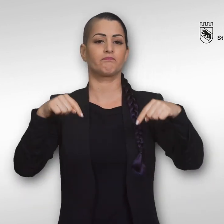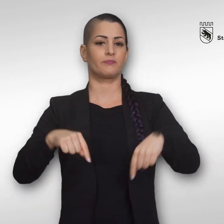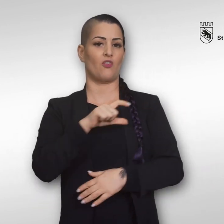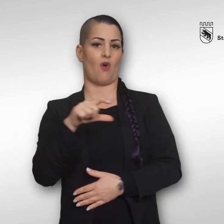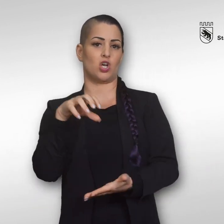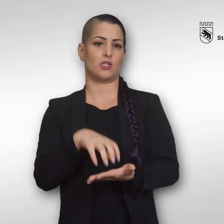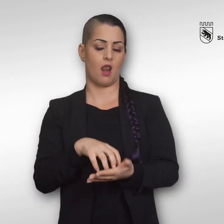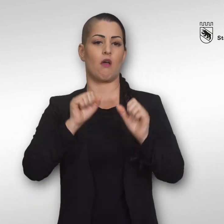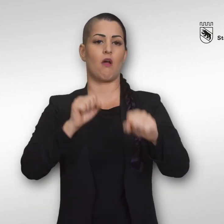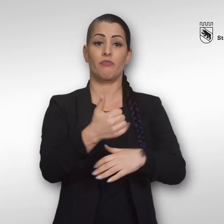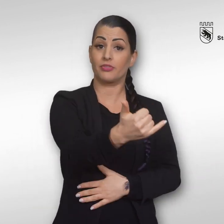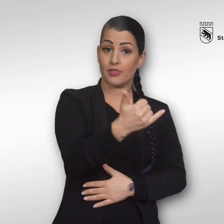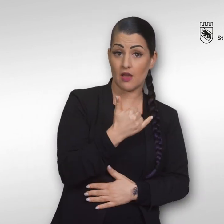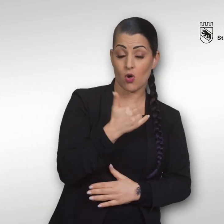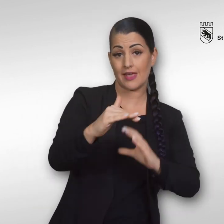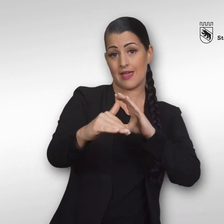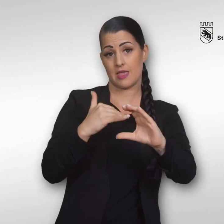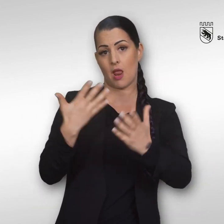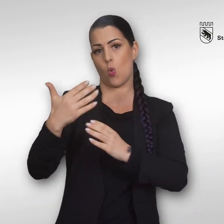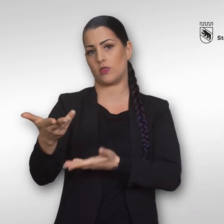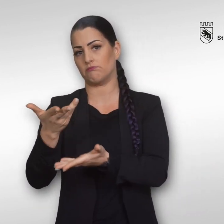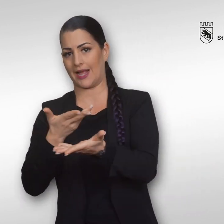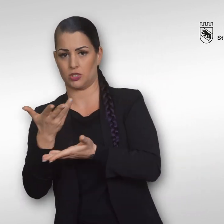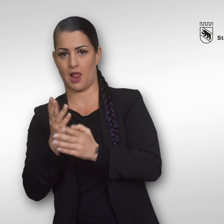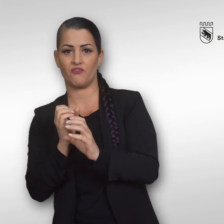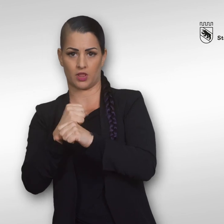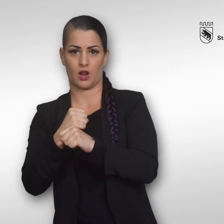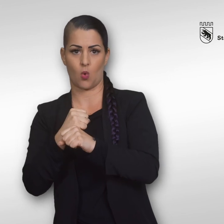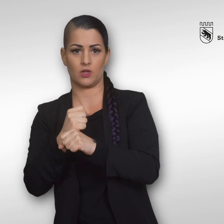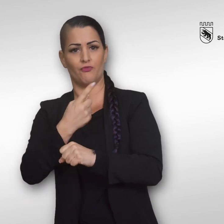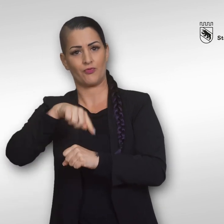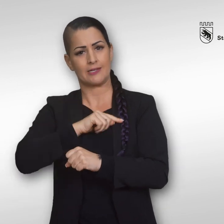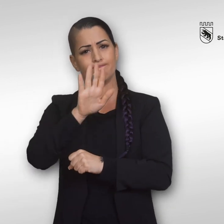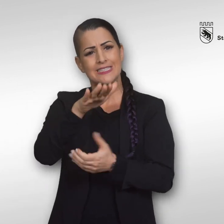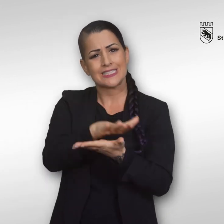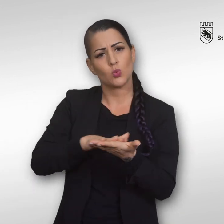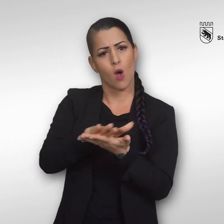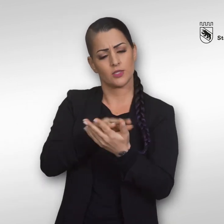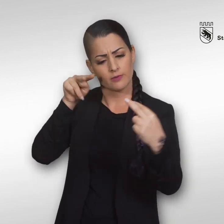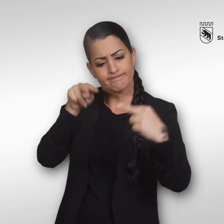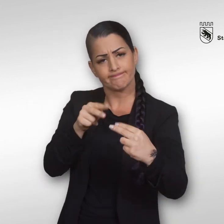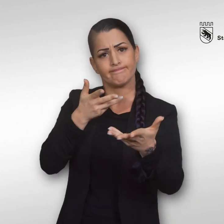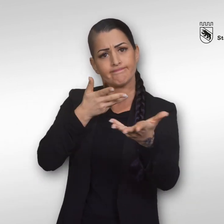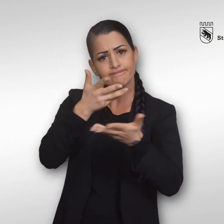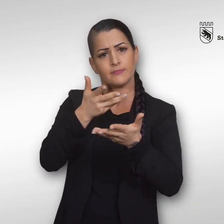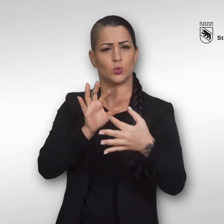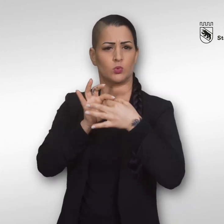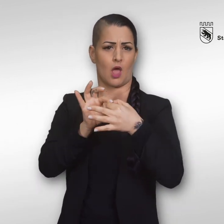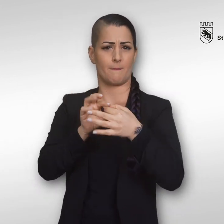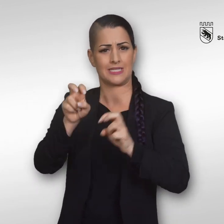Am Telefon, per Mail oder in einem vertraulichen Gespräch bei uns auf der Fachstelle können wir über Ihre Situation sprechen und